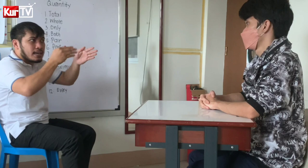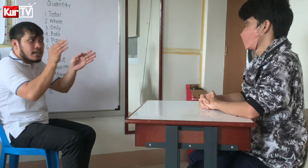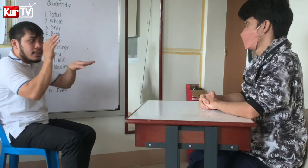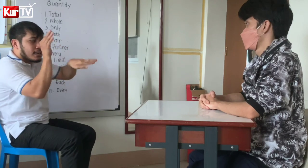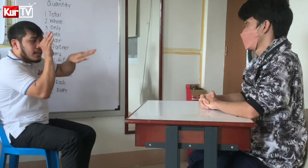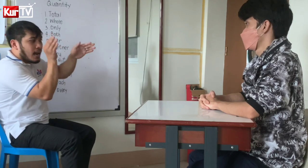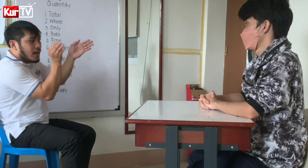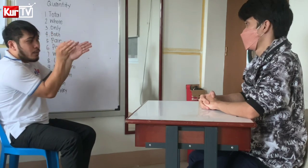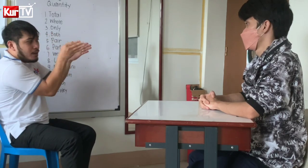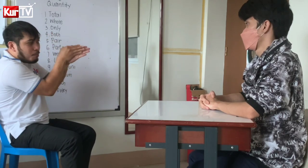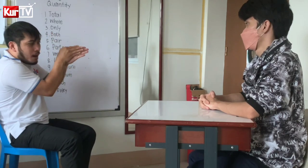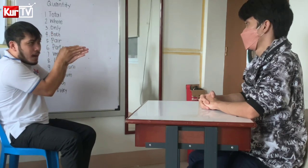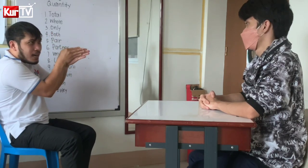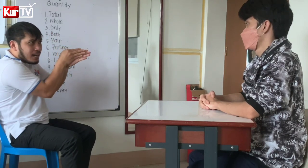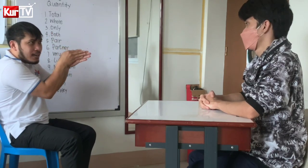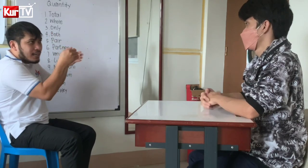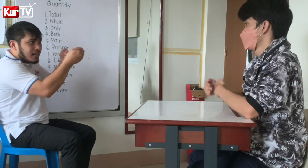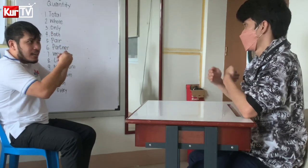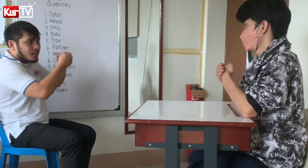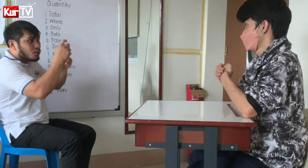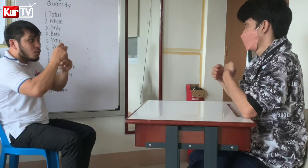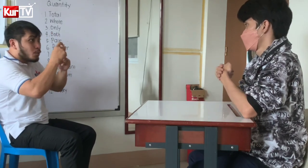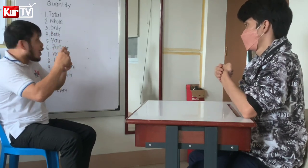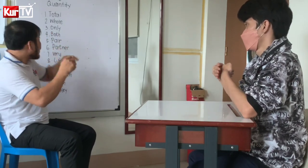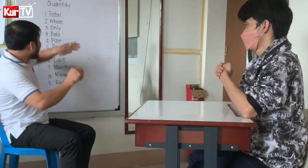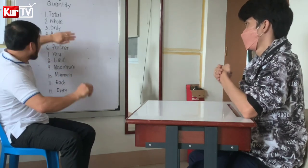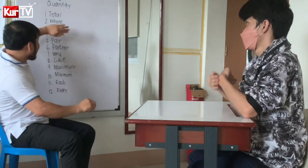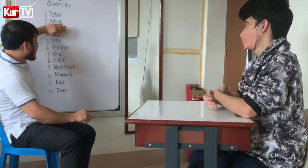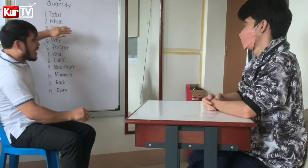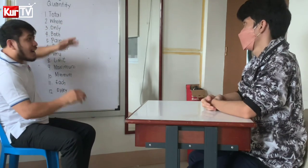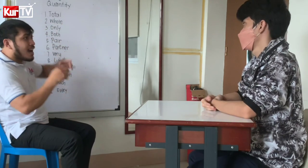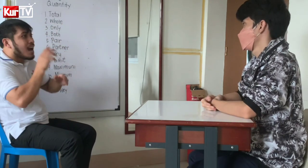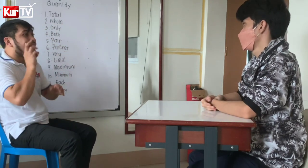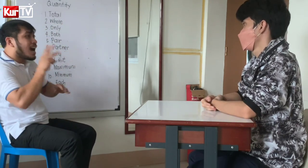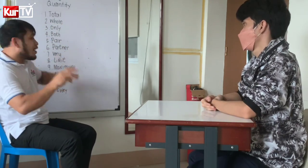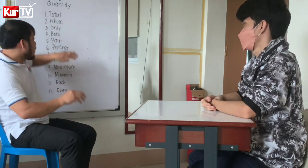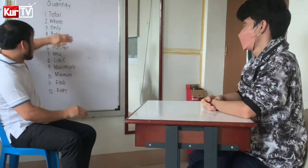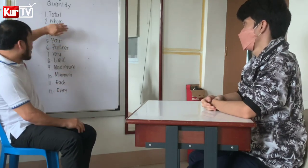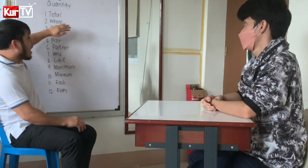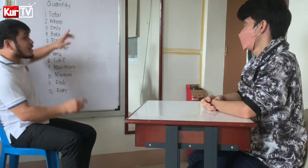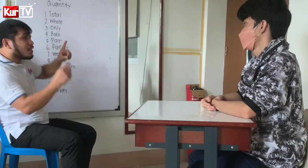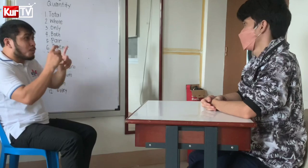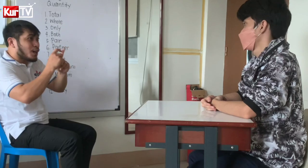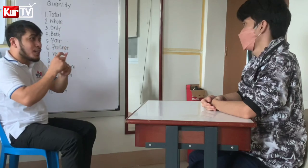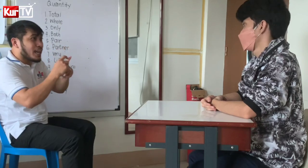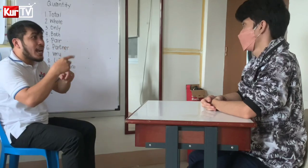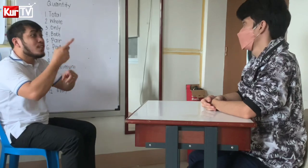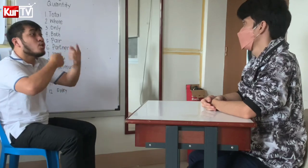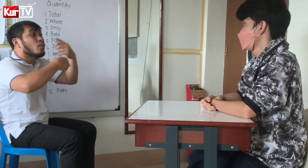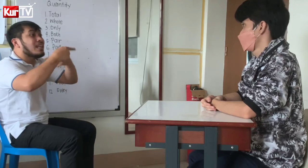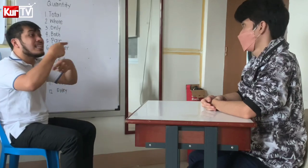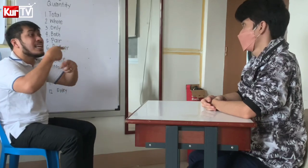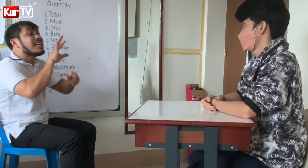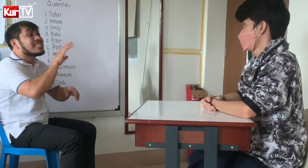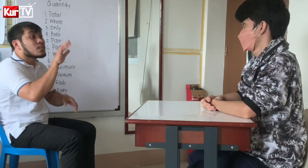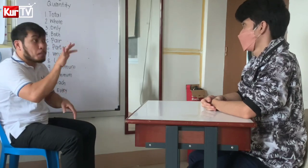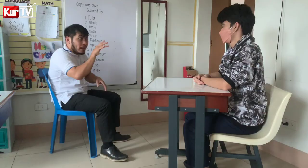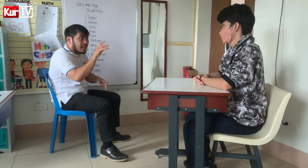I will block the word. I will block the word and you will spell